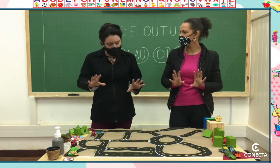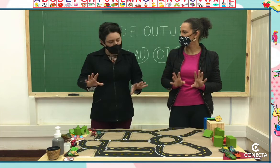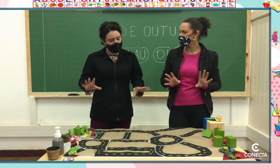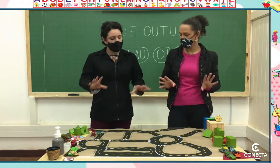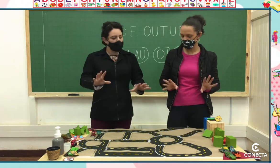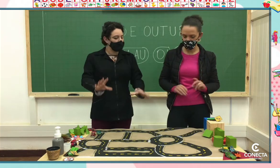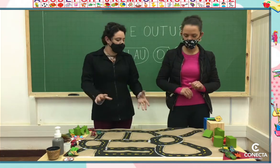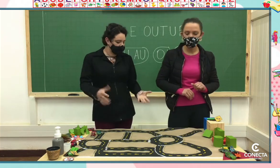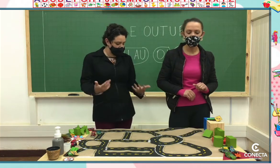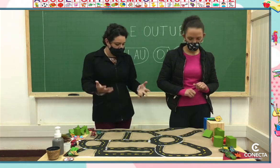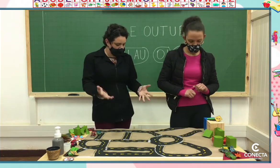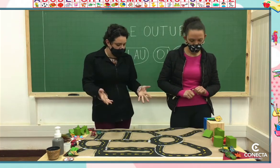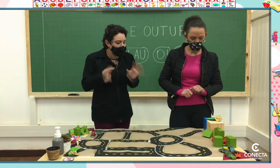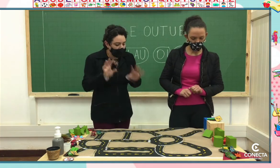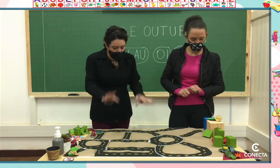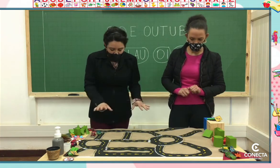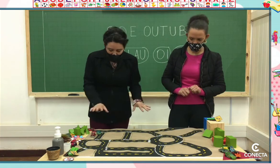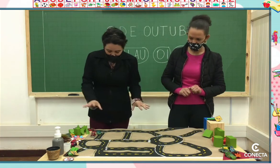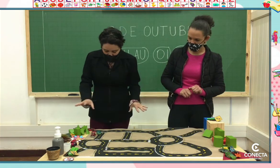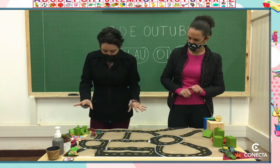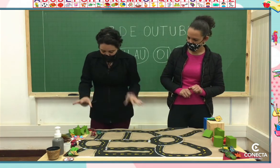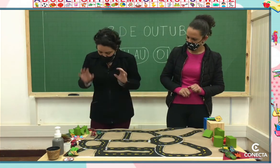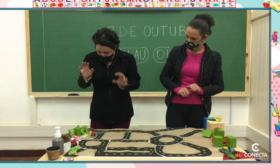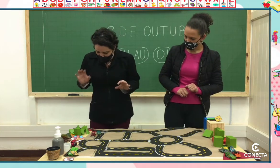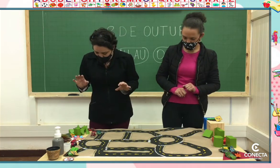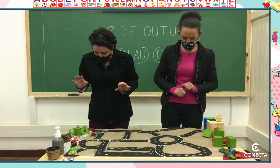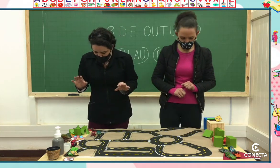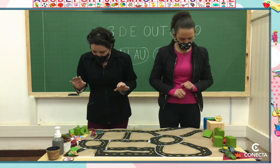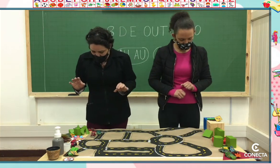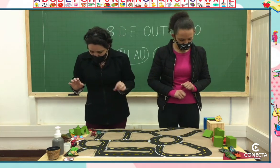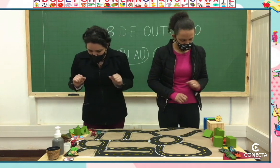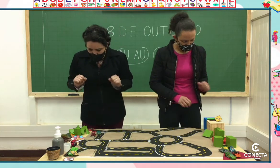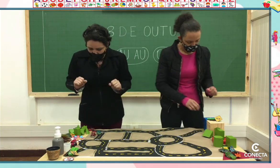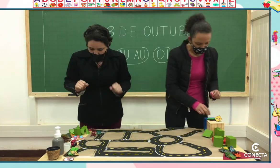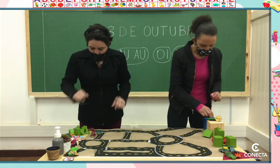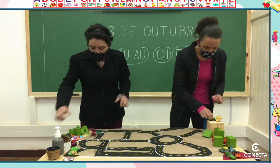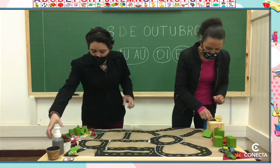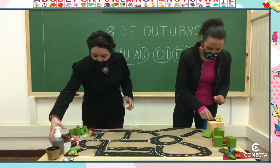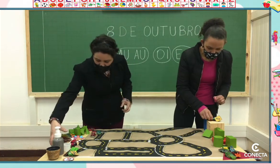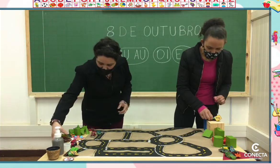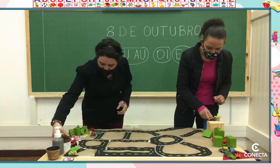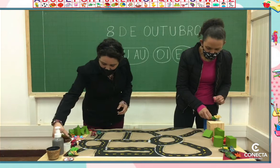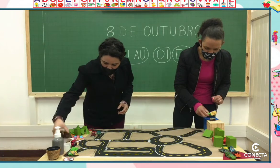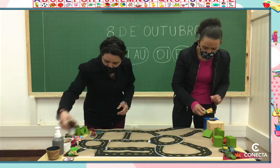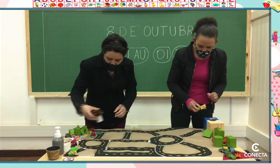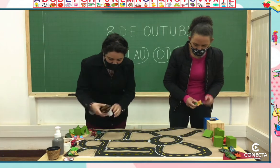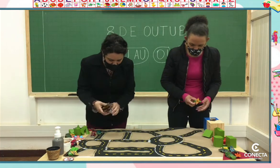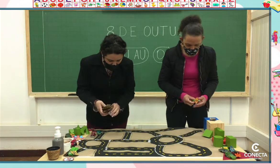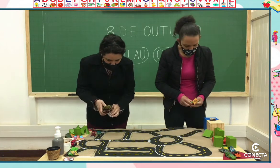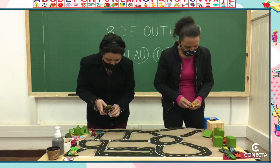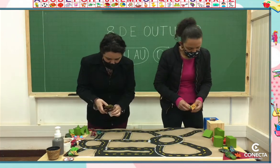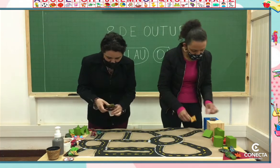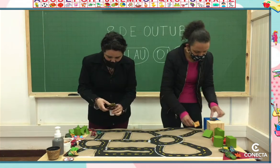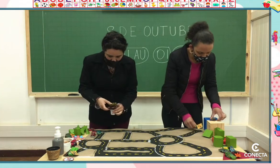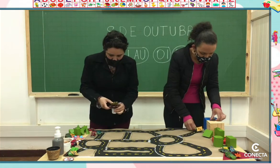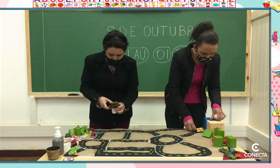Vamos mostrar para a gente. Vamos o tempo que a gente pode brincar, né? Então, vamos ver. Eu vou colocar isso daqui,